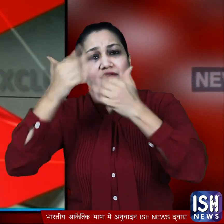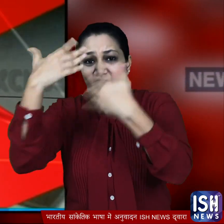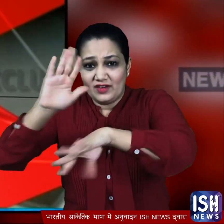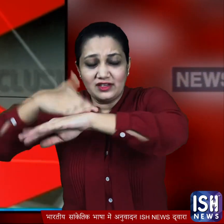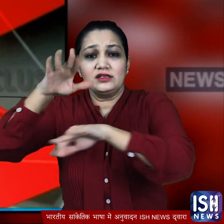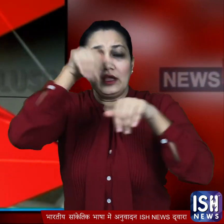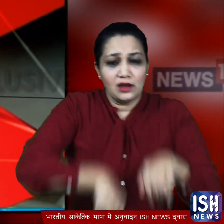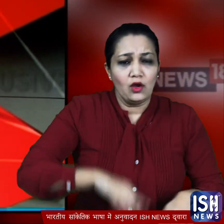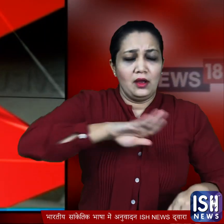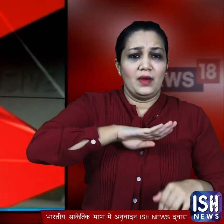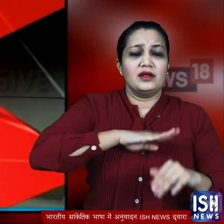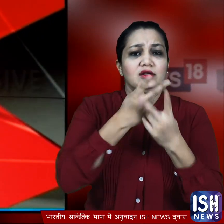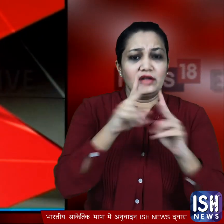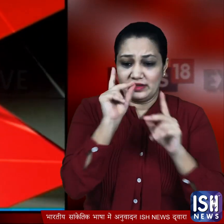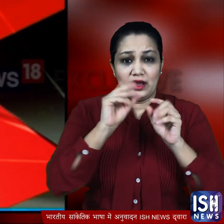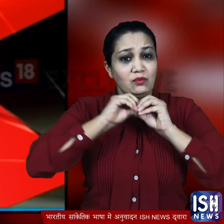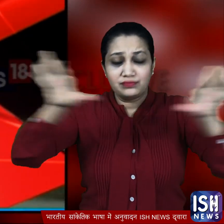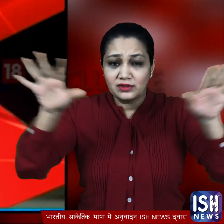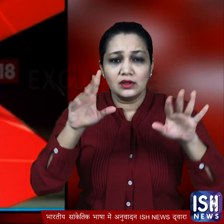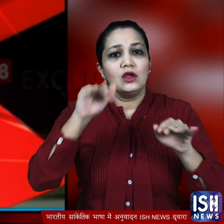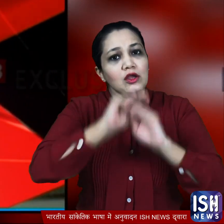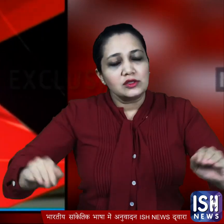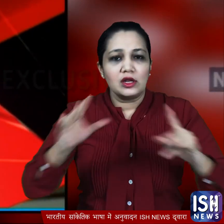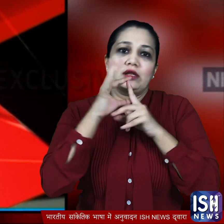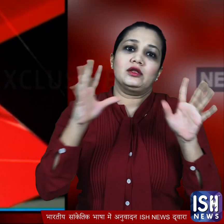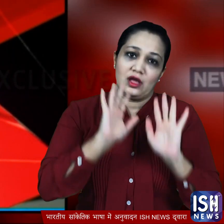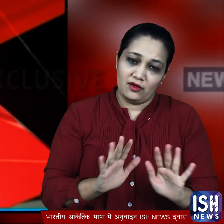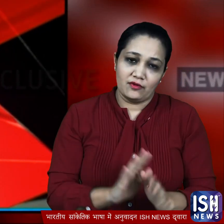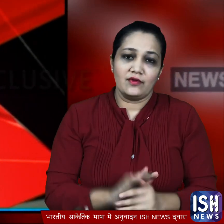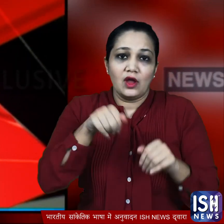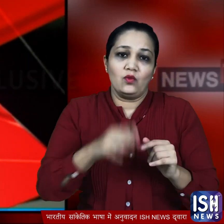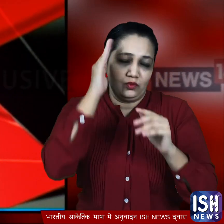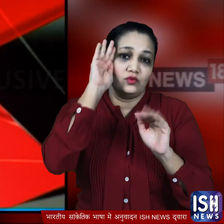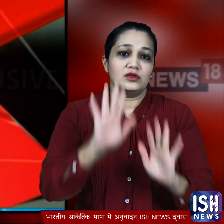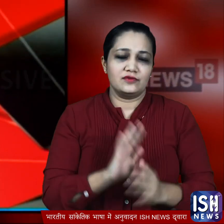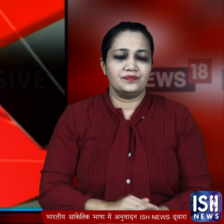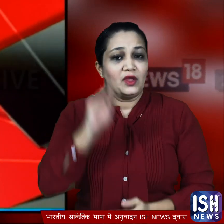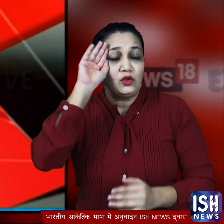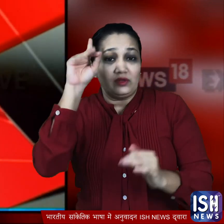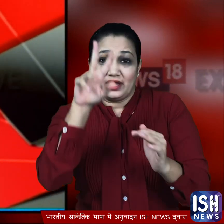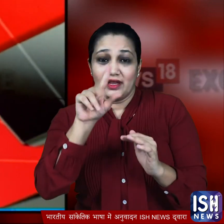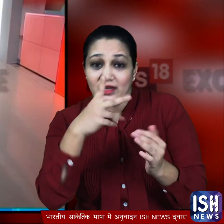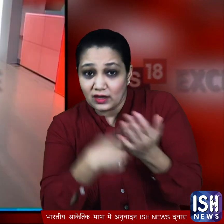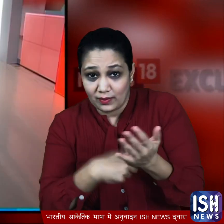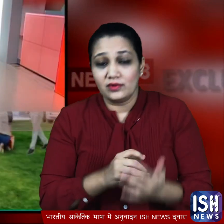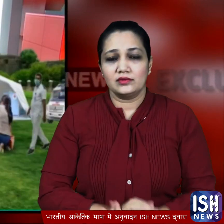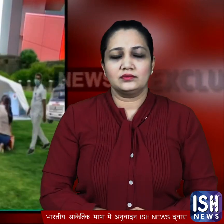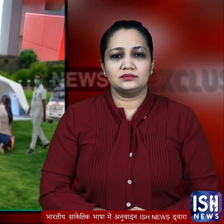महराष्ट में भी करोना की दूसरी लहर में ही बच्चों पर खत्रा बढ़ने लगा है ऐसा बता जा रहा है न्यूजेटीन के विवेक गुपता की रिपोर्ट है कि अकेले